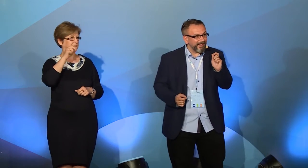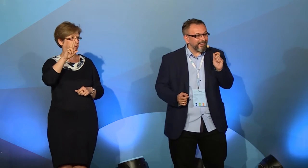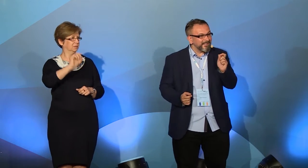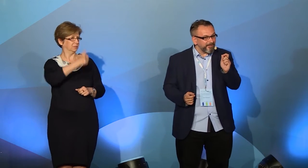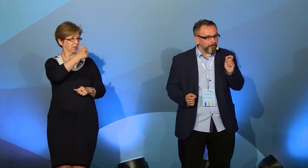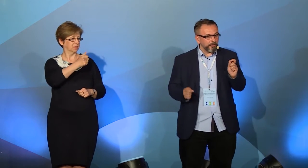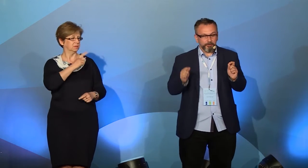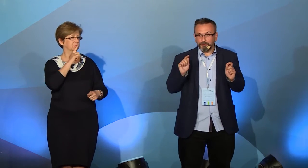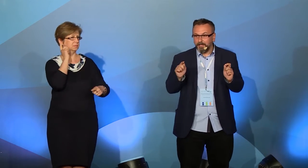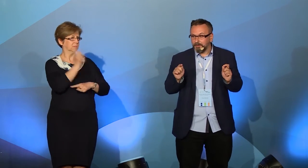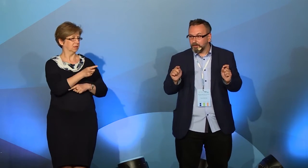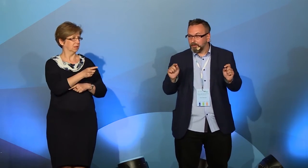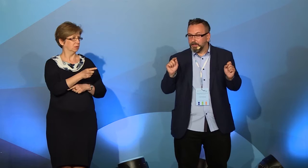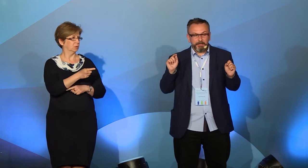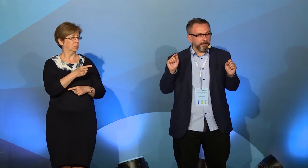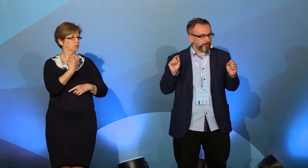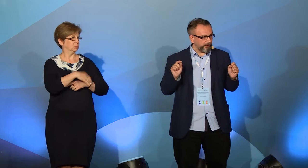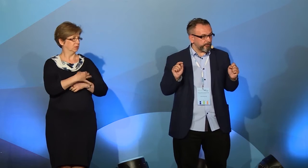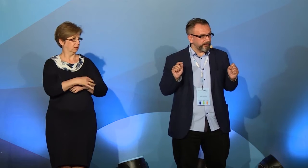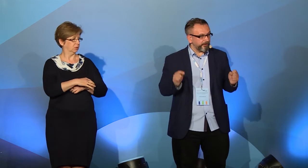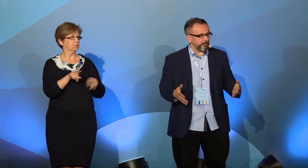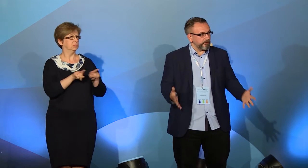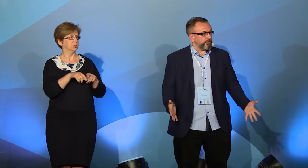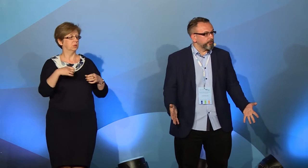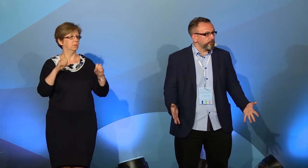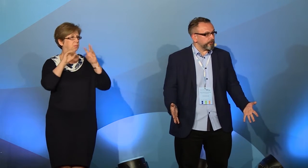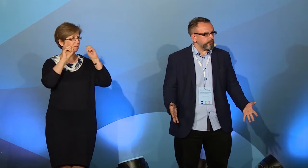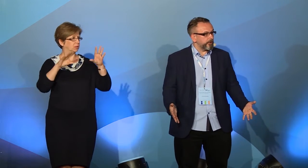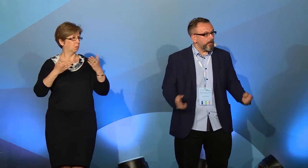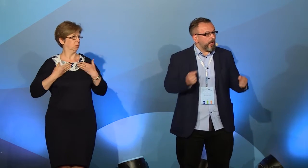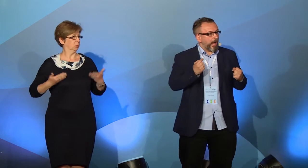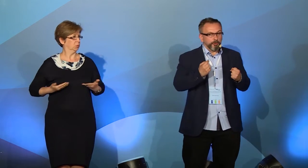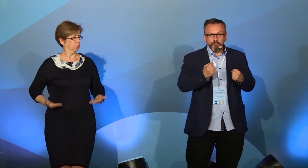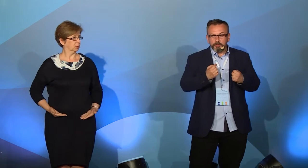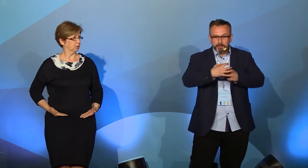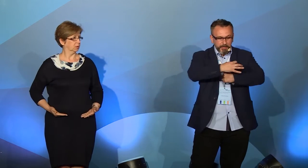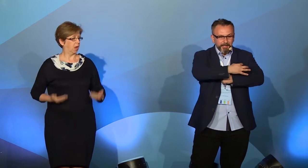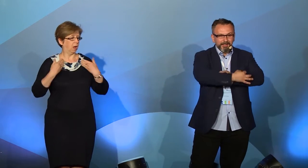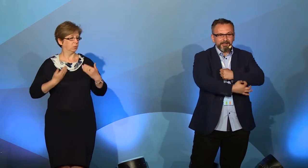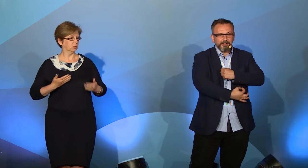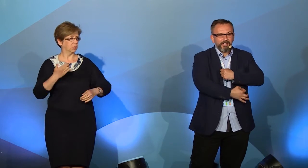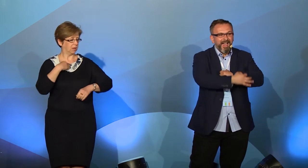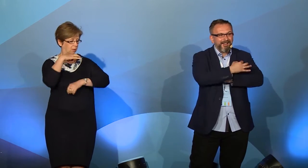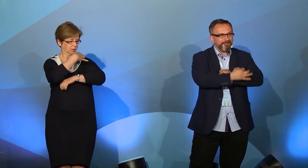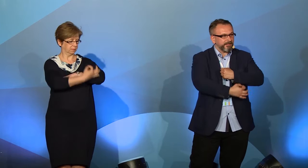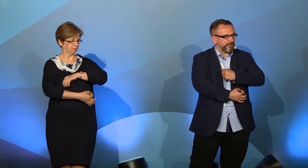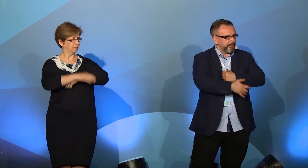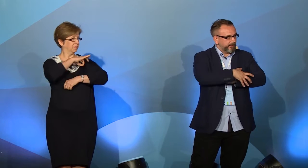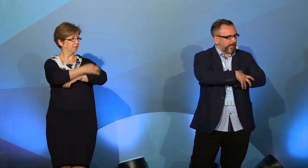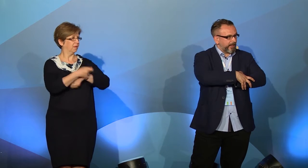nakazywał studentom i profesorom uniwersytetu noszenie mundurów. A mundury miały charakterystyczne hafty na